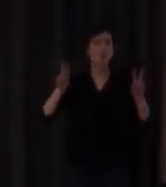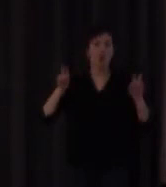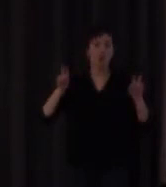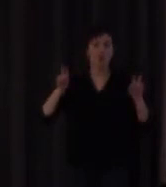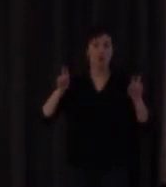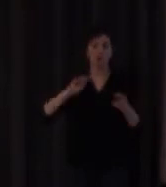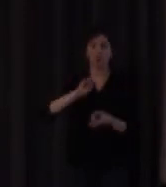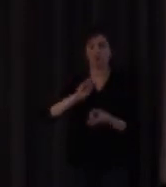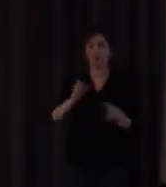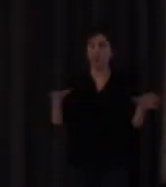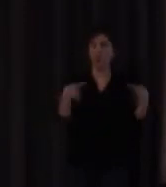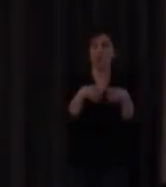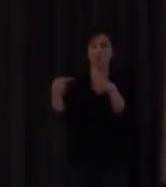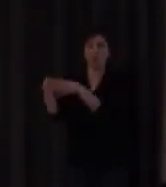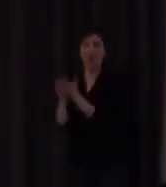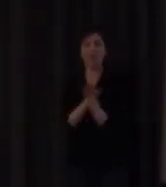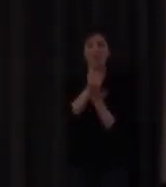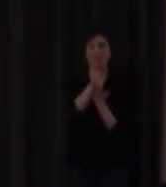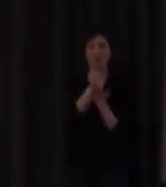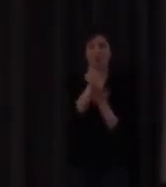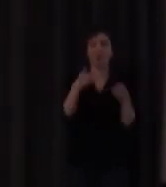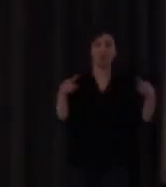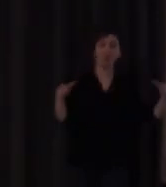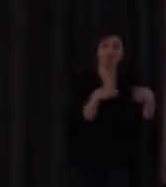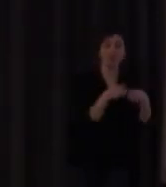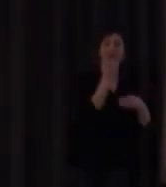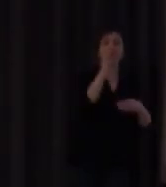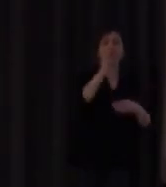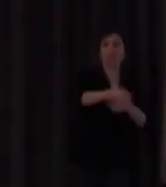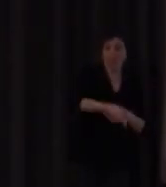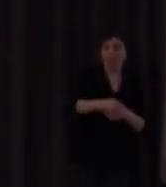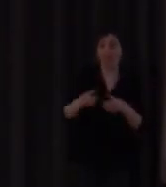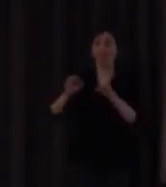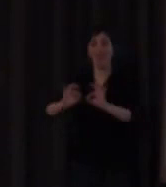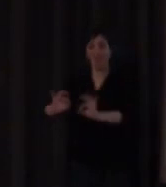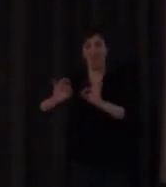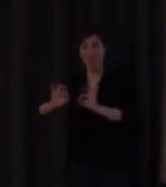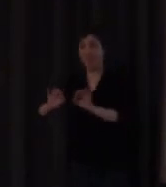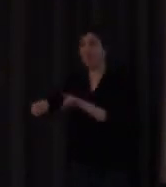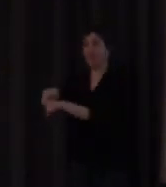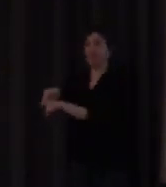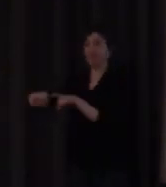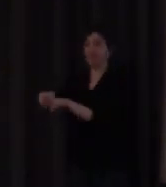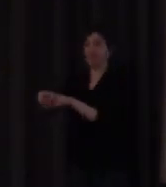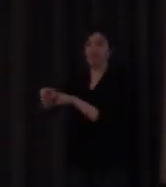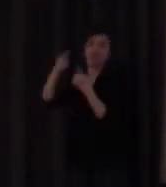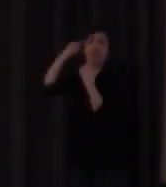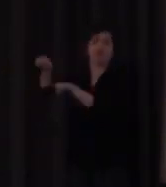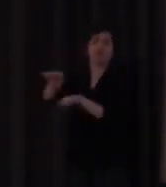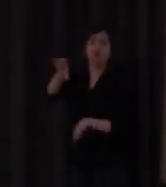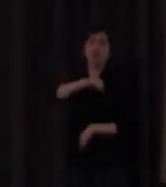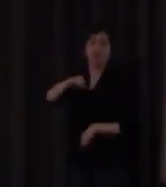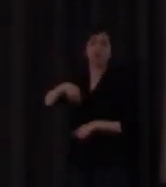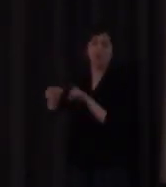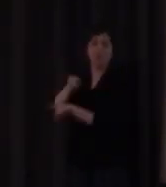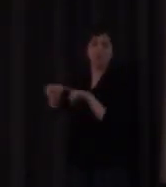nuevos agrupamientos de materias lo divide en troncales específicas y de libre configuración autonómica esto de la